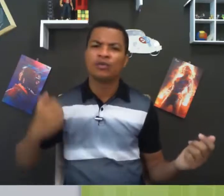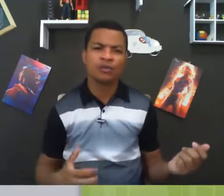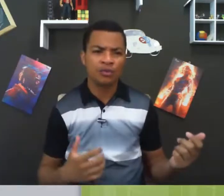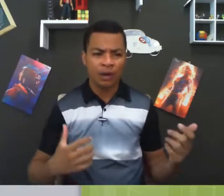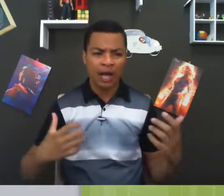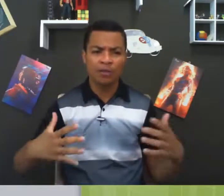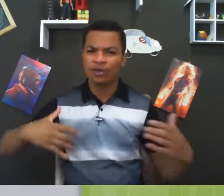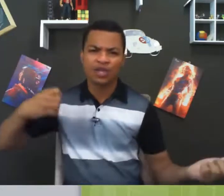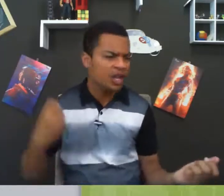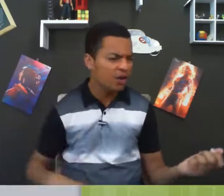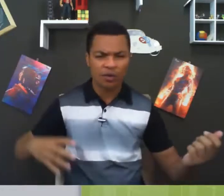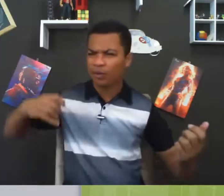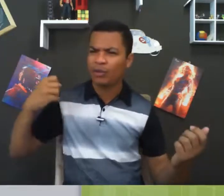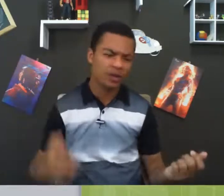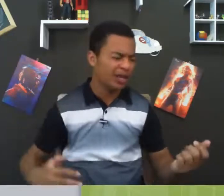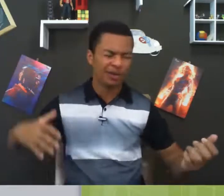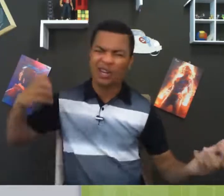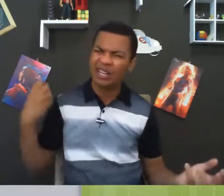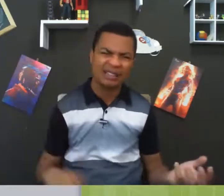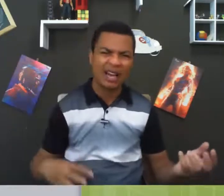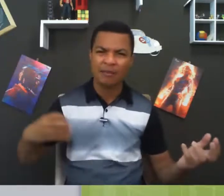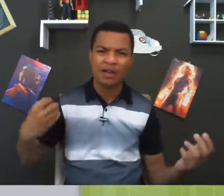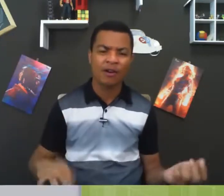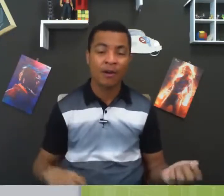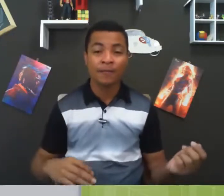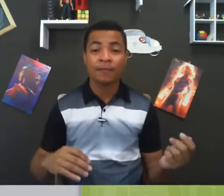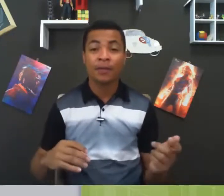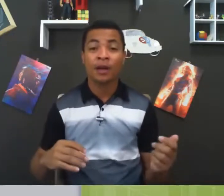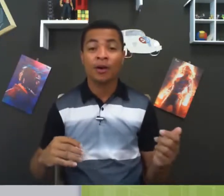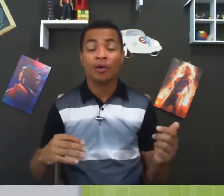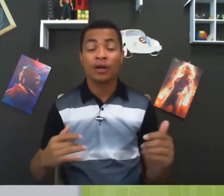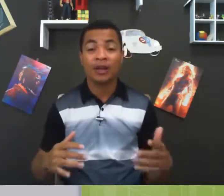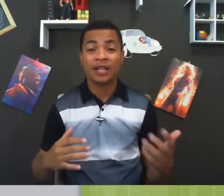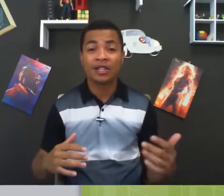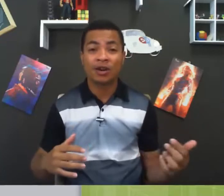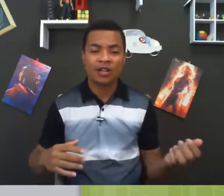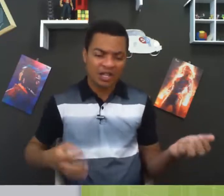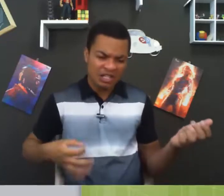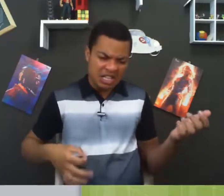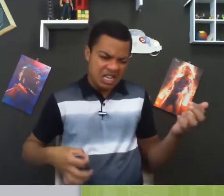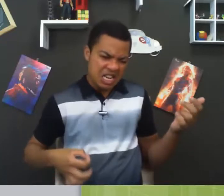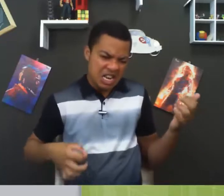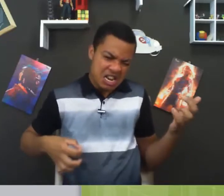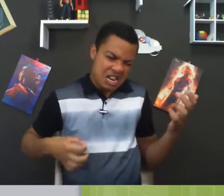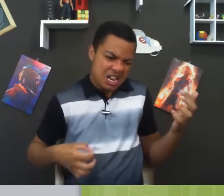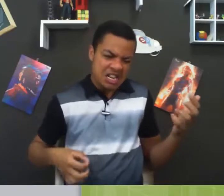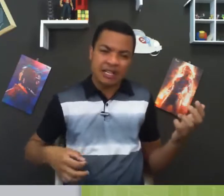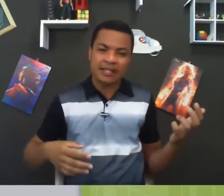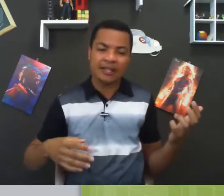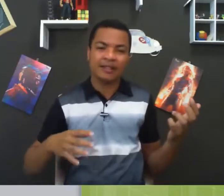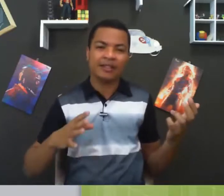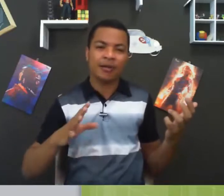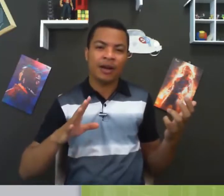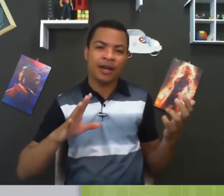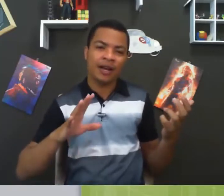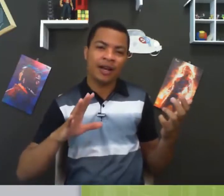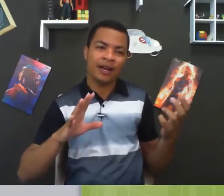a emoção quando a pessoa está tocando a guitarra é maior, ou quando ele faz aquele story, né, de... Assim, então, é...